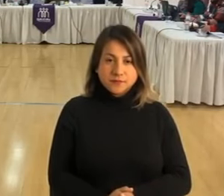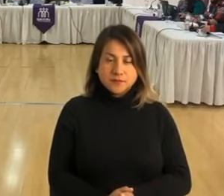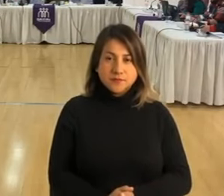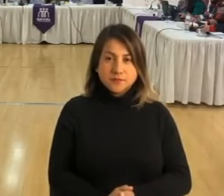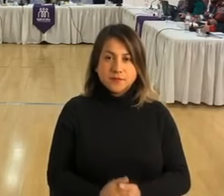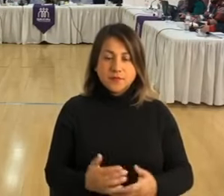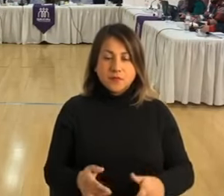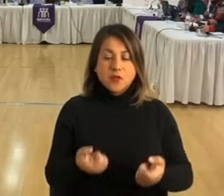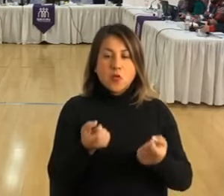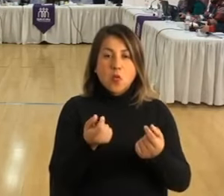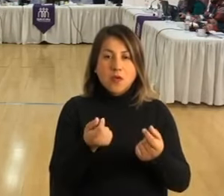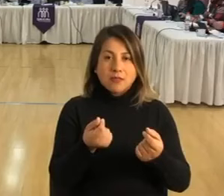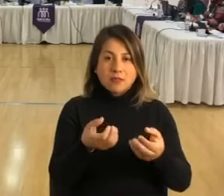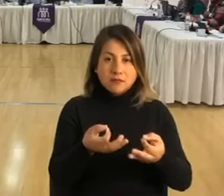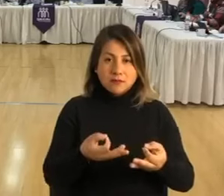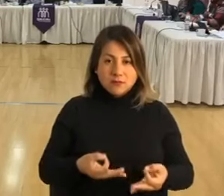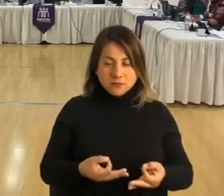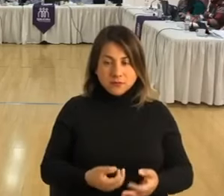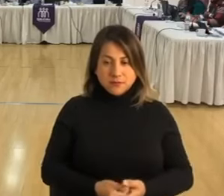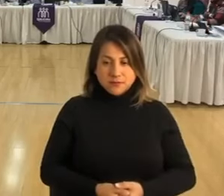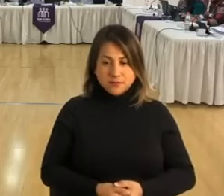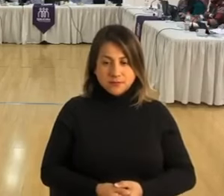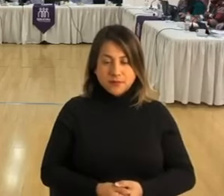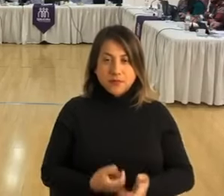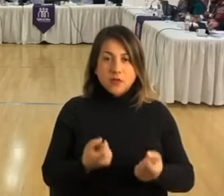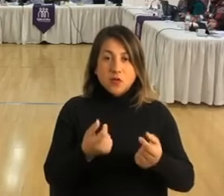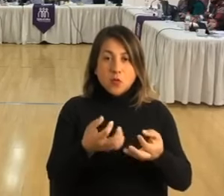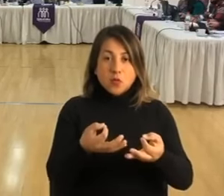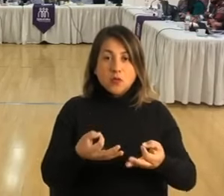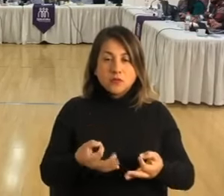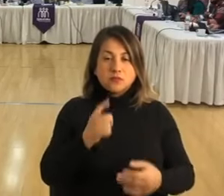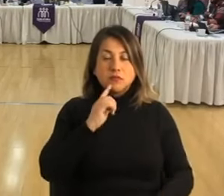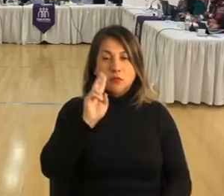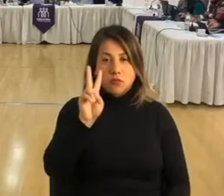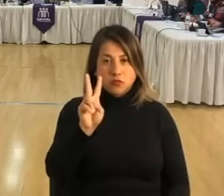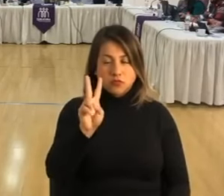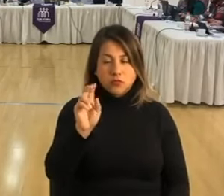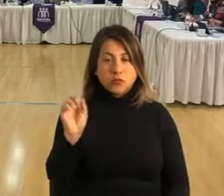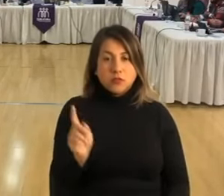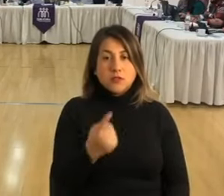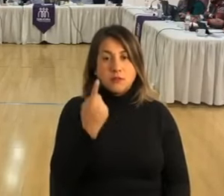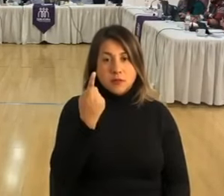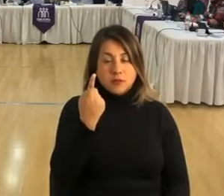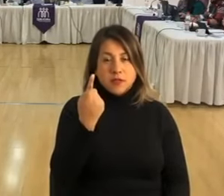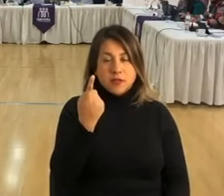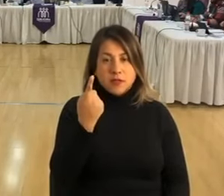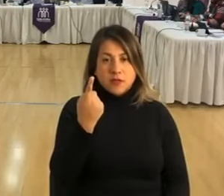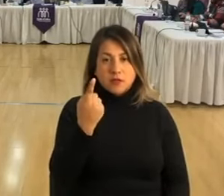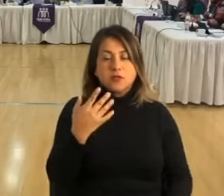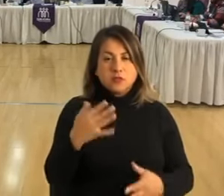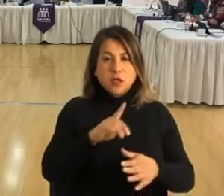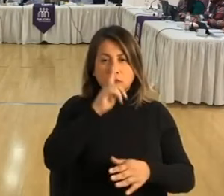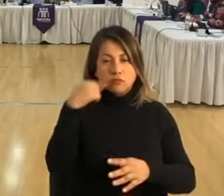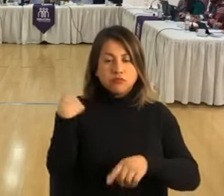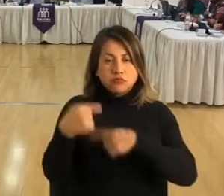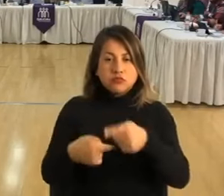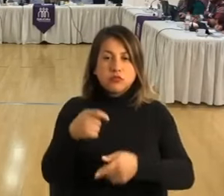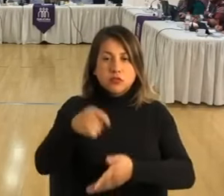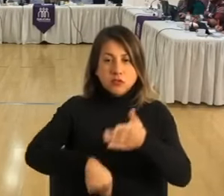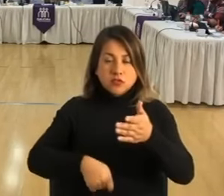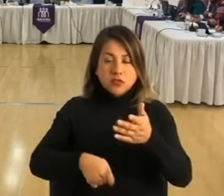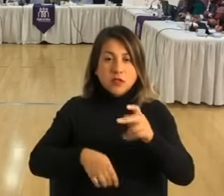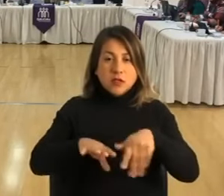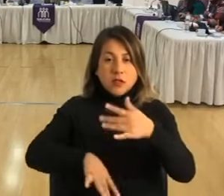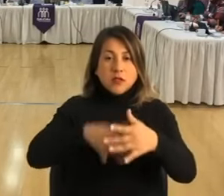¿Vamos a cuentas? En cuentas tenemos dos cuentas. La primera, como es costumbre, informe de contratación y